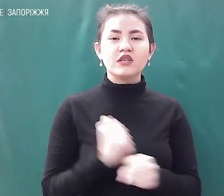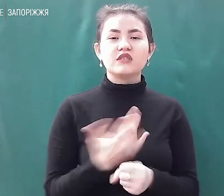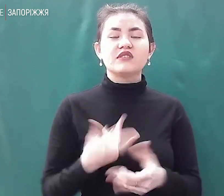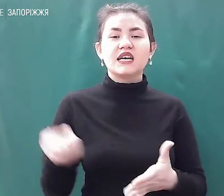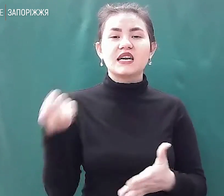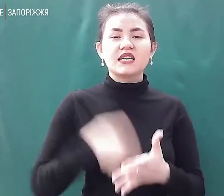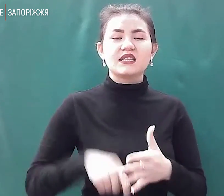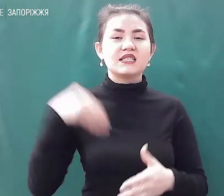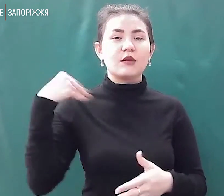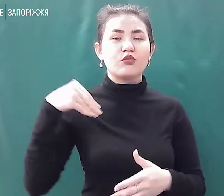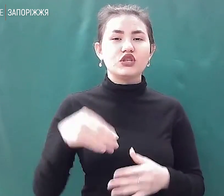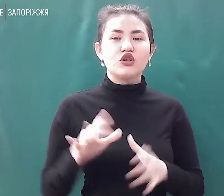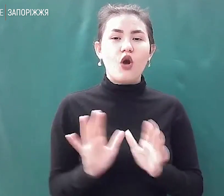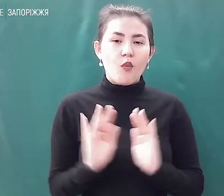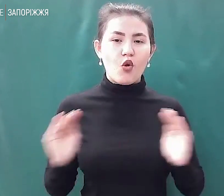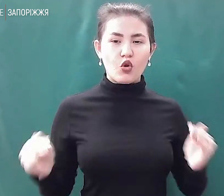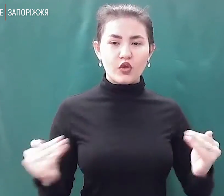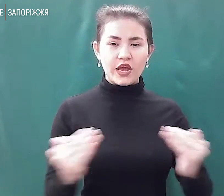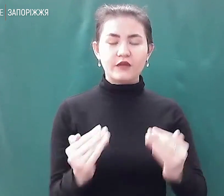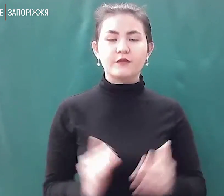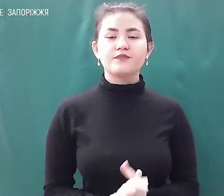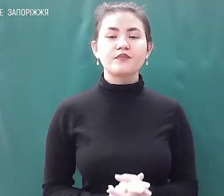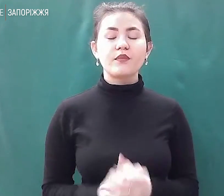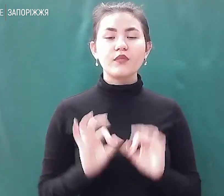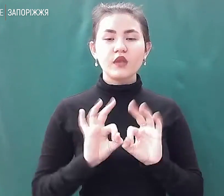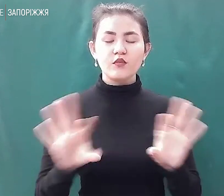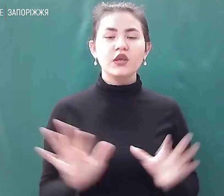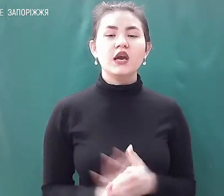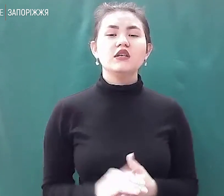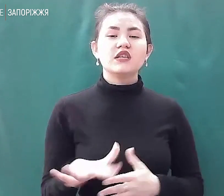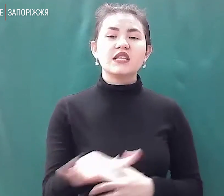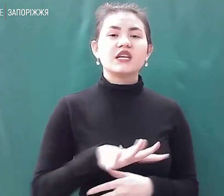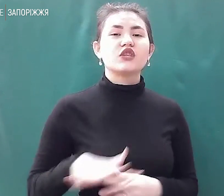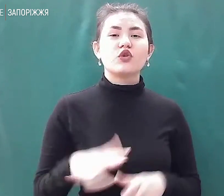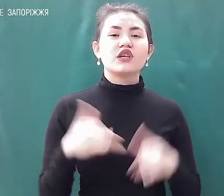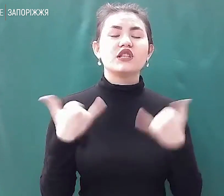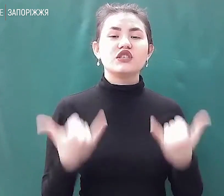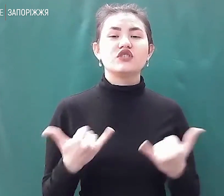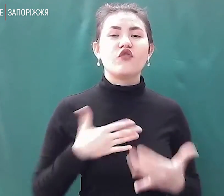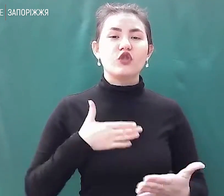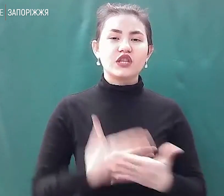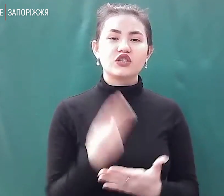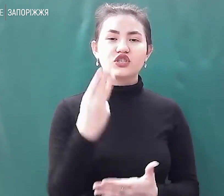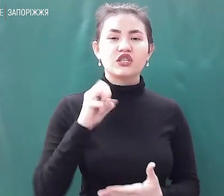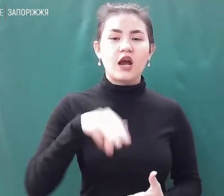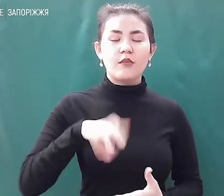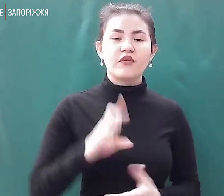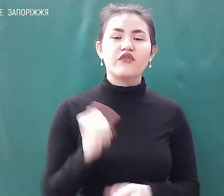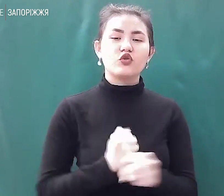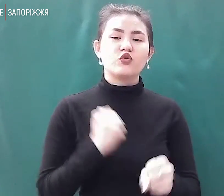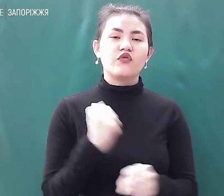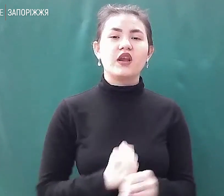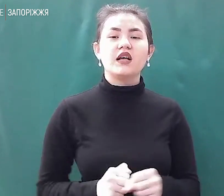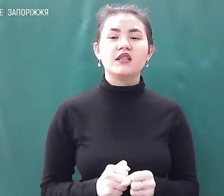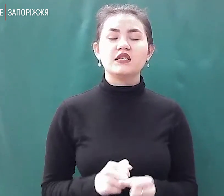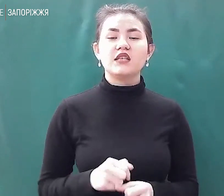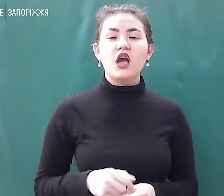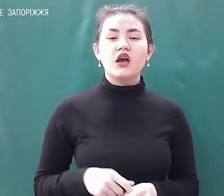бронею. Василь Бошаров пояснює, до цього на території нинішнього волонтерського штабу виготовляли садові гуйдалки та лофтові меблі. Цим